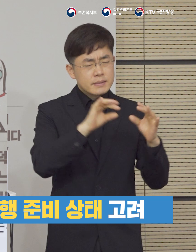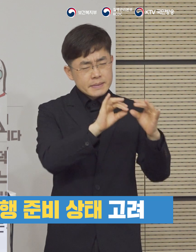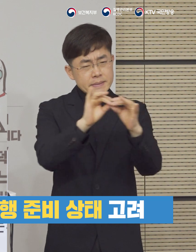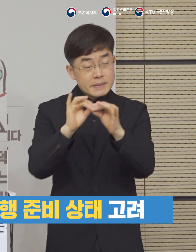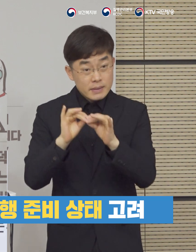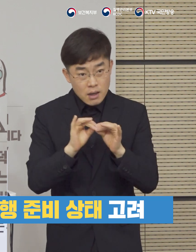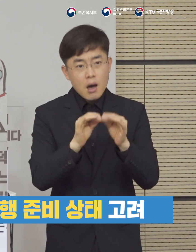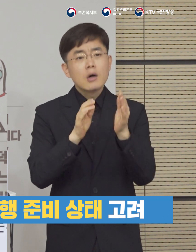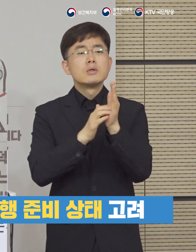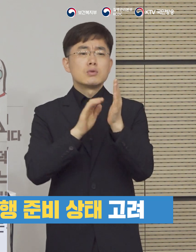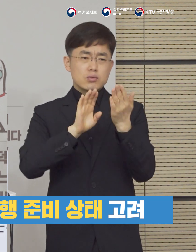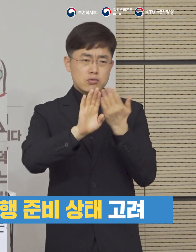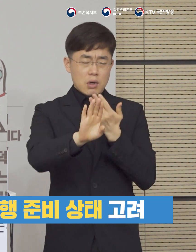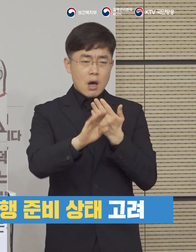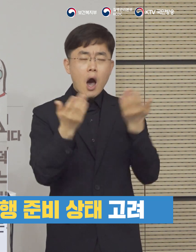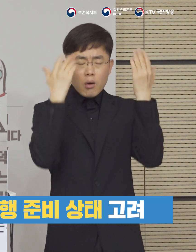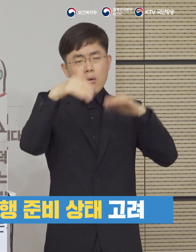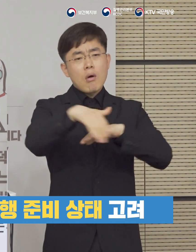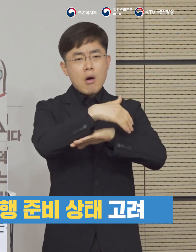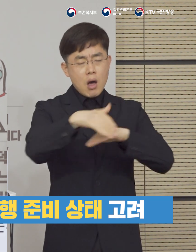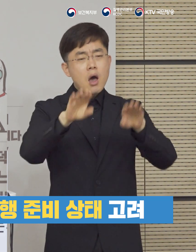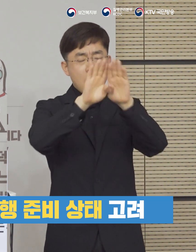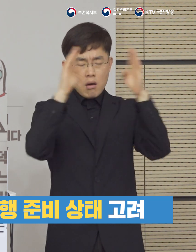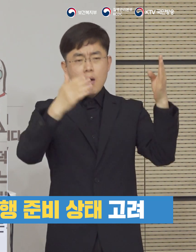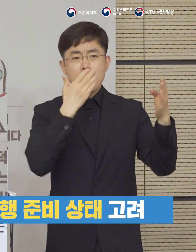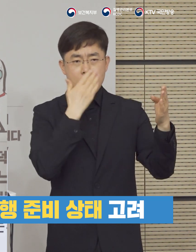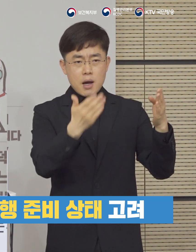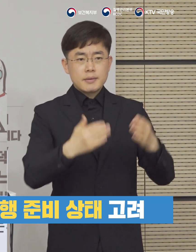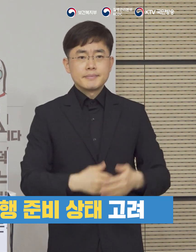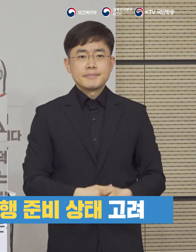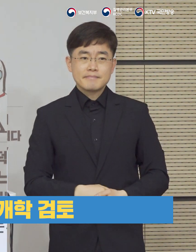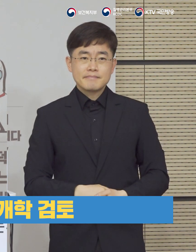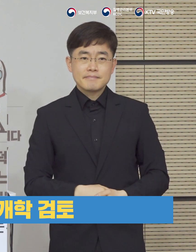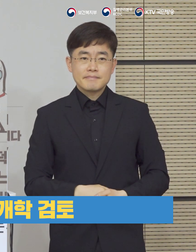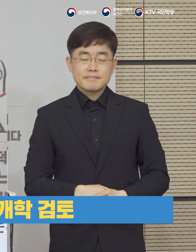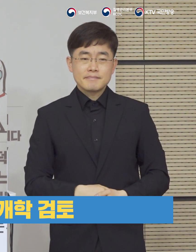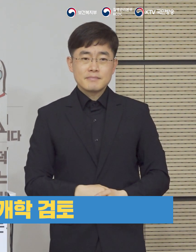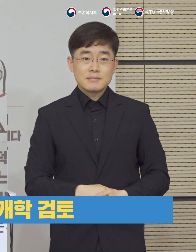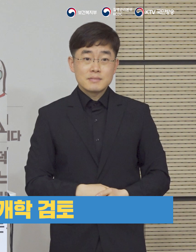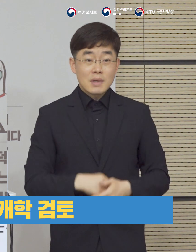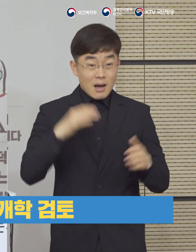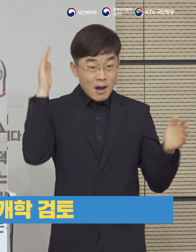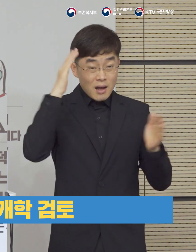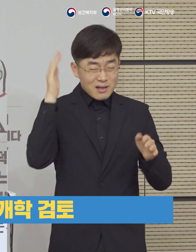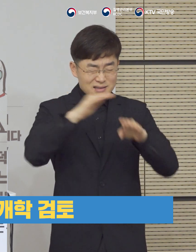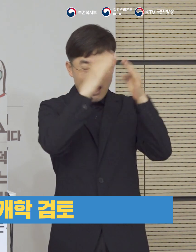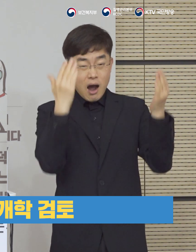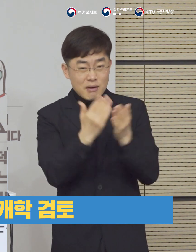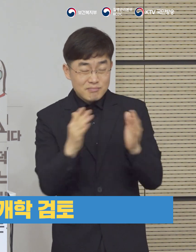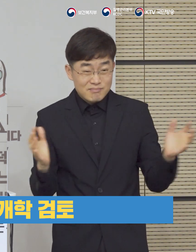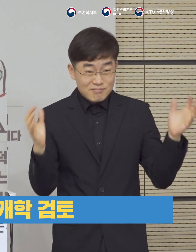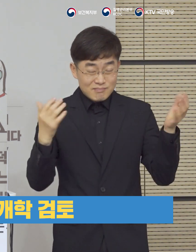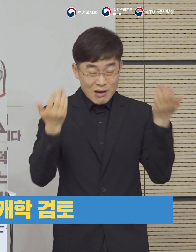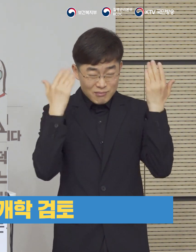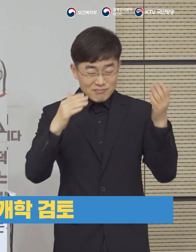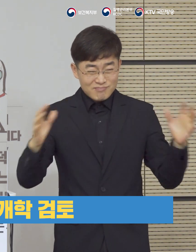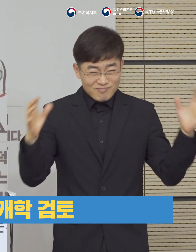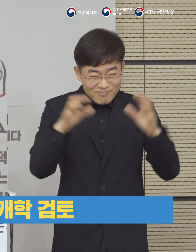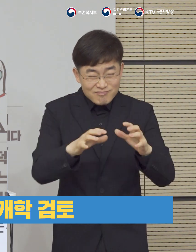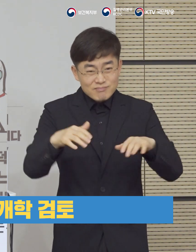논의가 되어야 아마 결정이 될 것으로 생각을 합니다. 전반적으로 한꺼번에 다